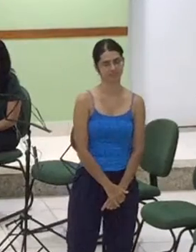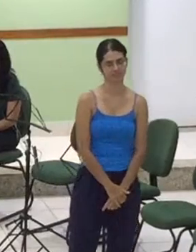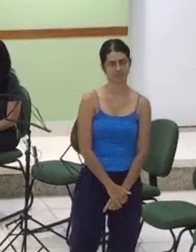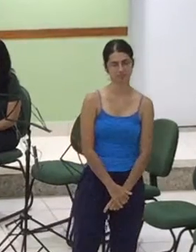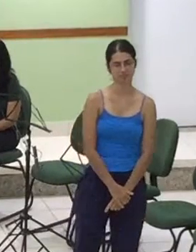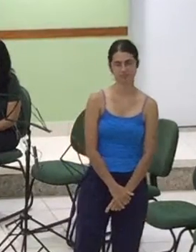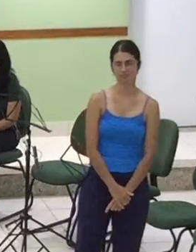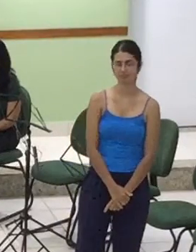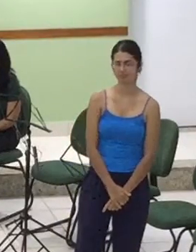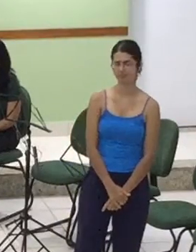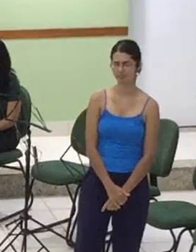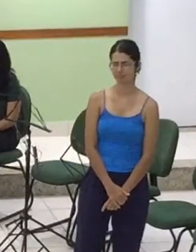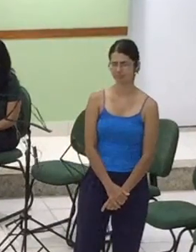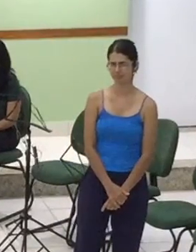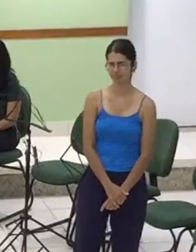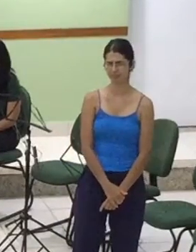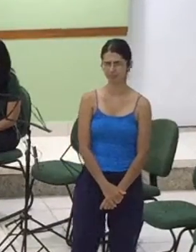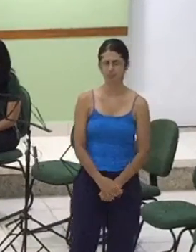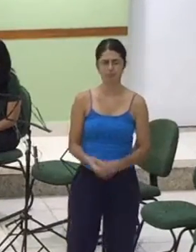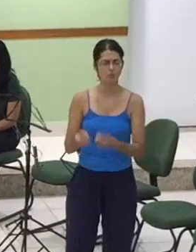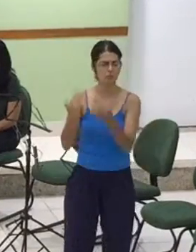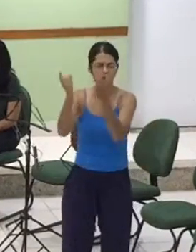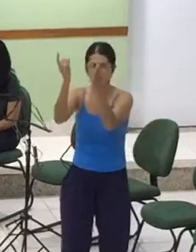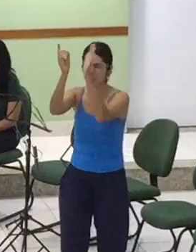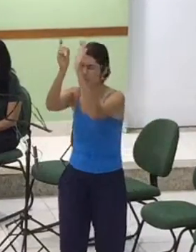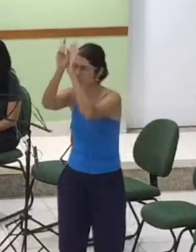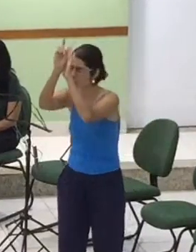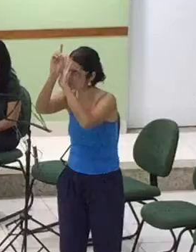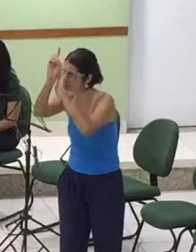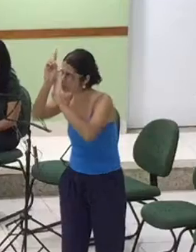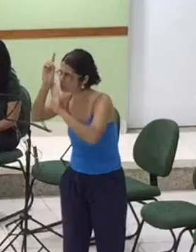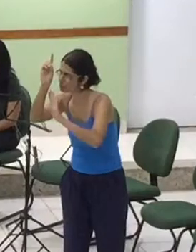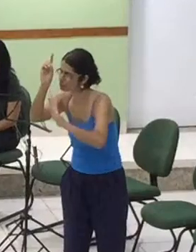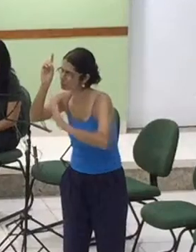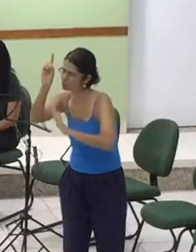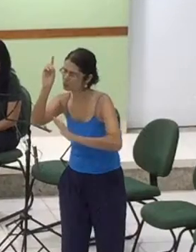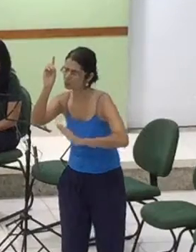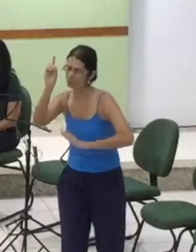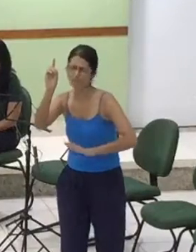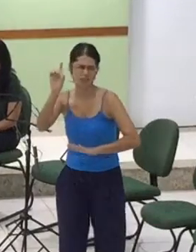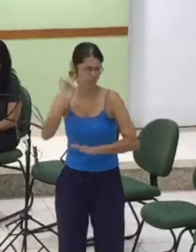Adorar a Deus é mais que encantar.